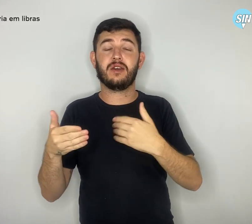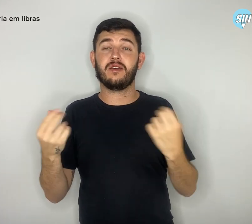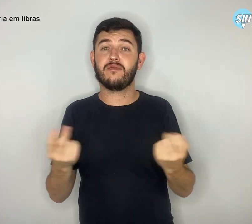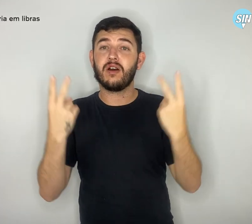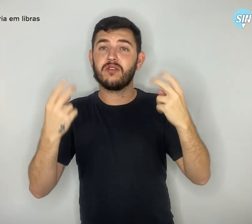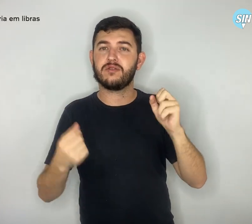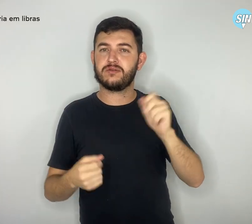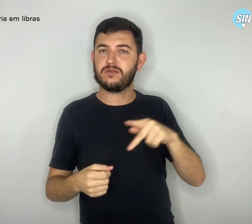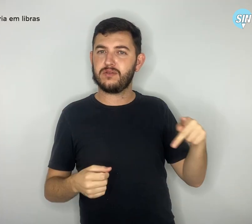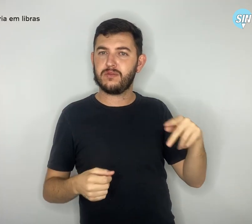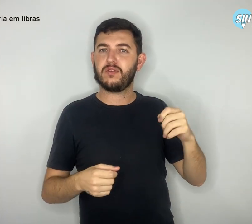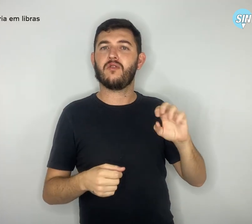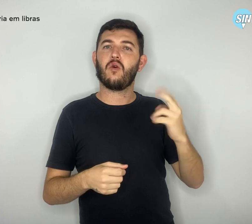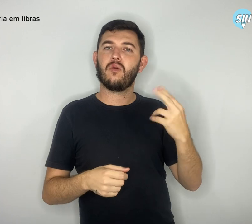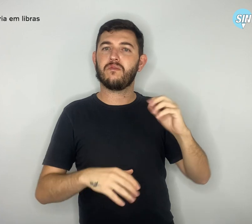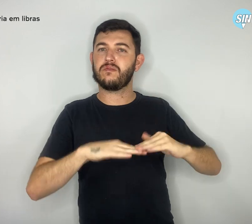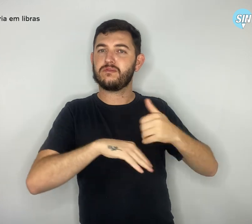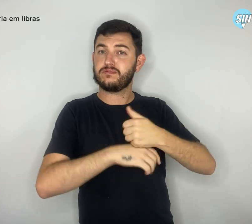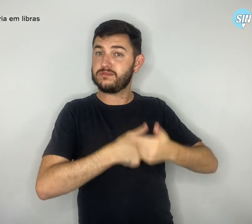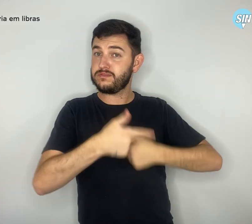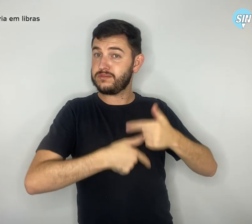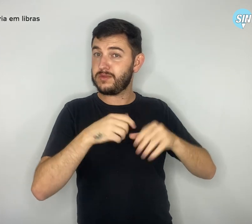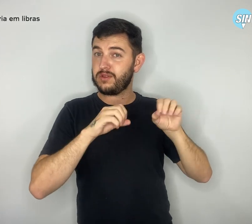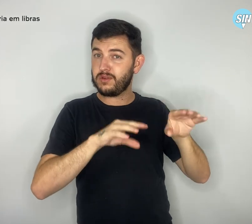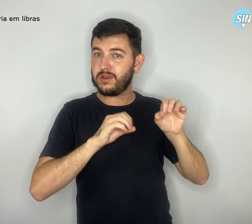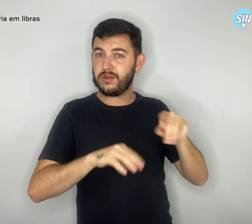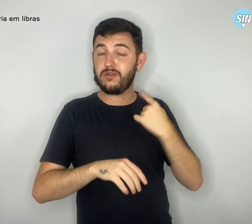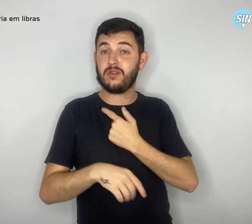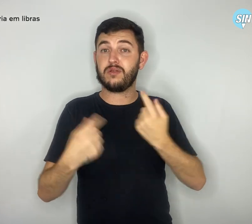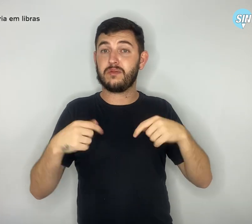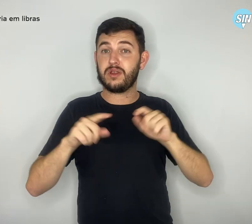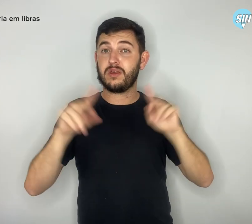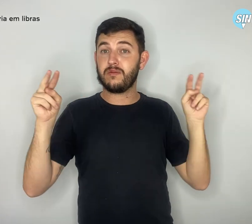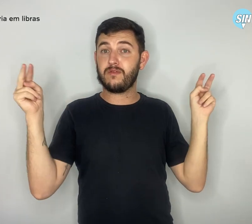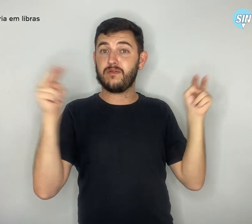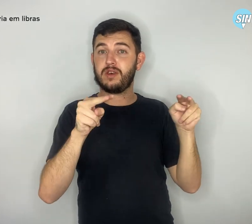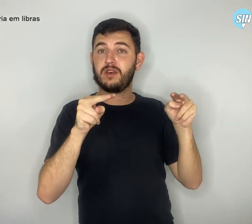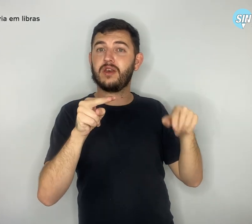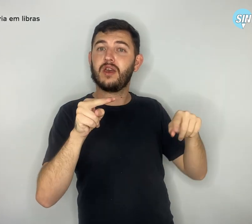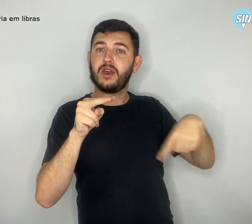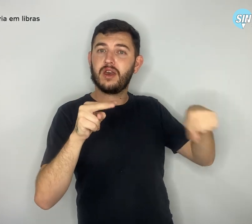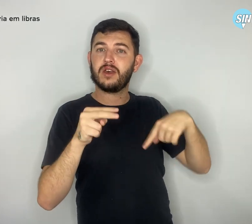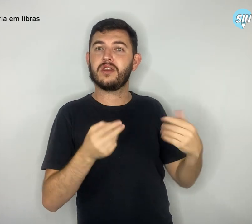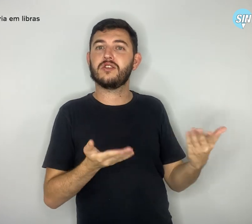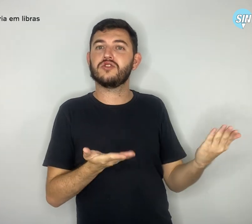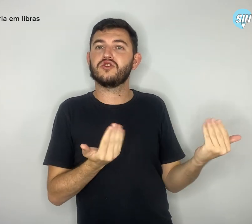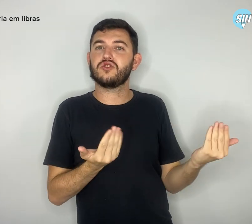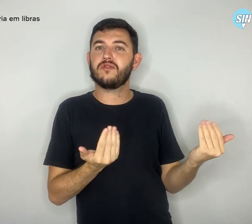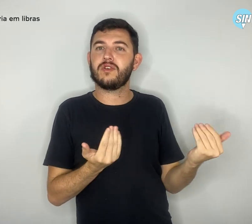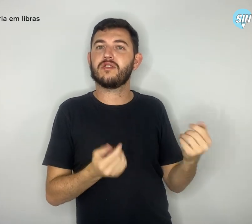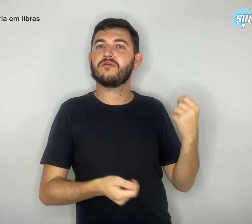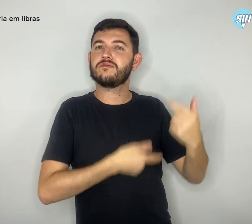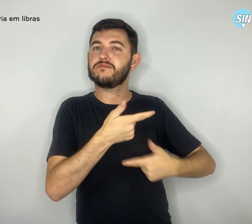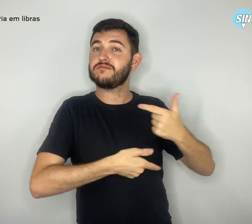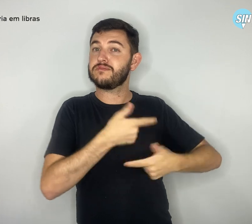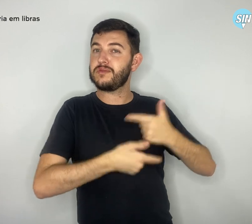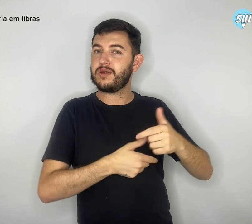preciso dar visibilidade ao trabalho da juventude que está chegando. Para Ana,